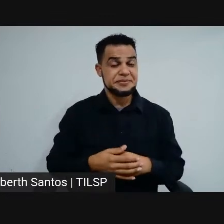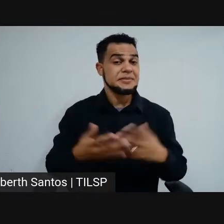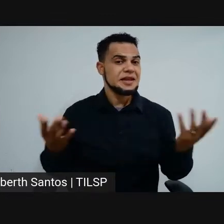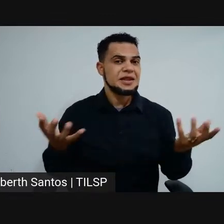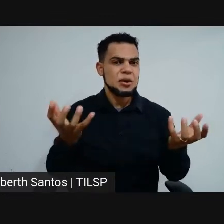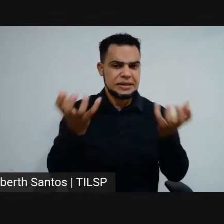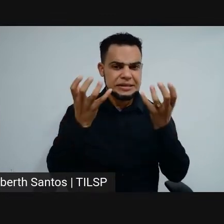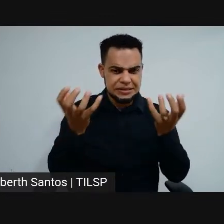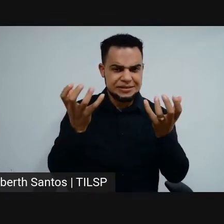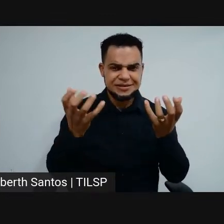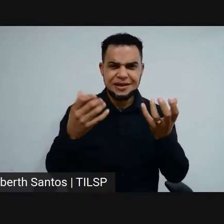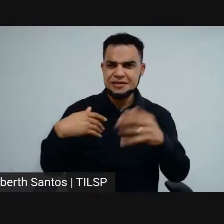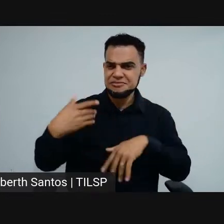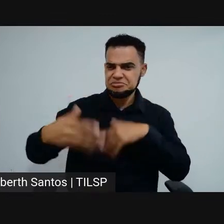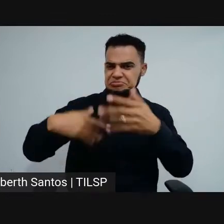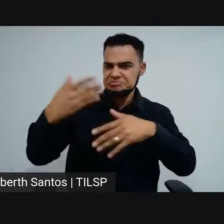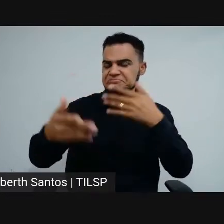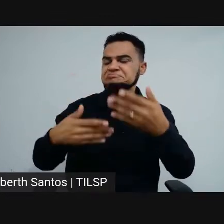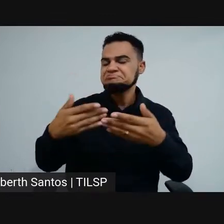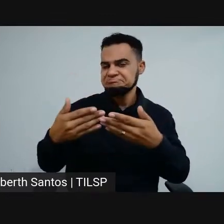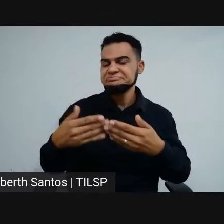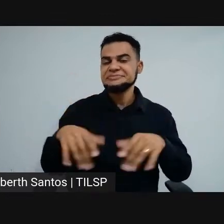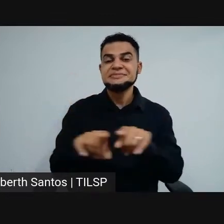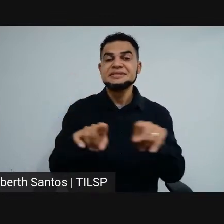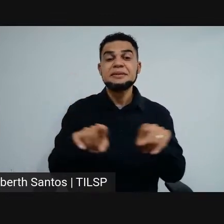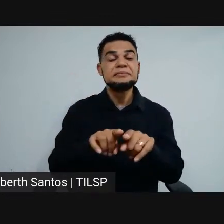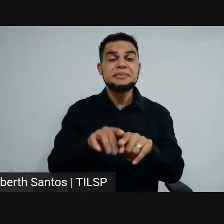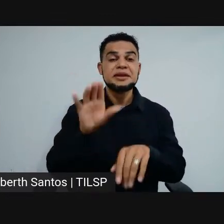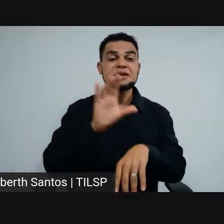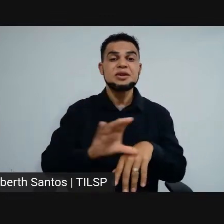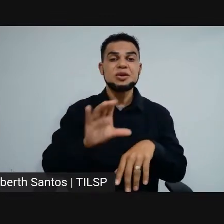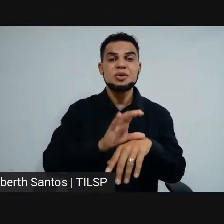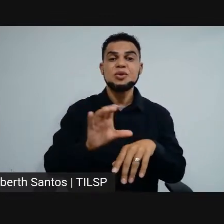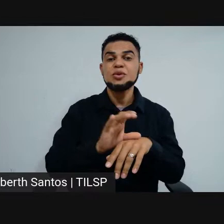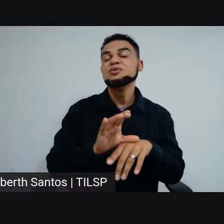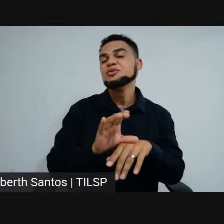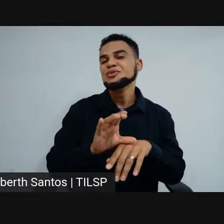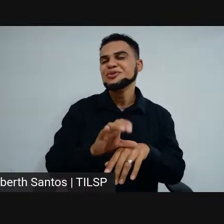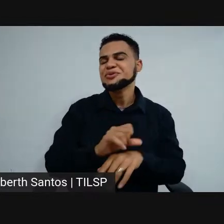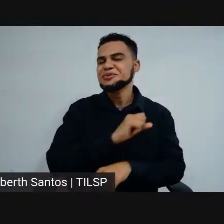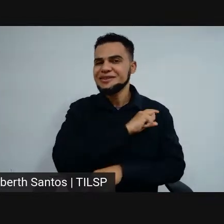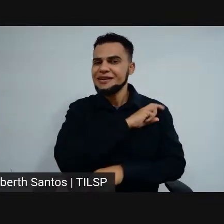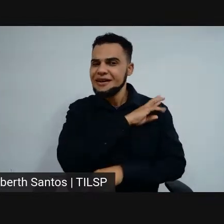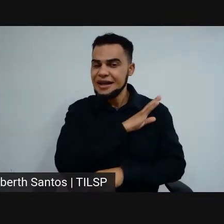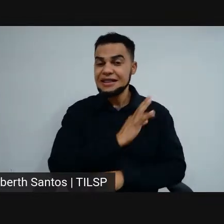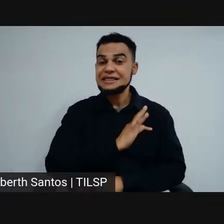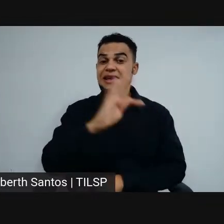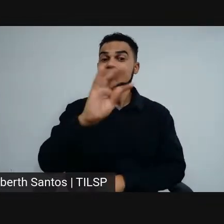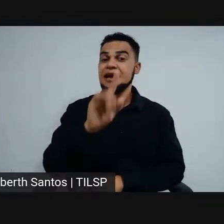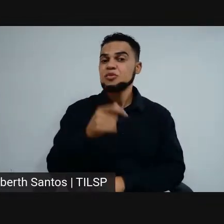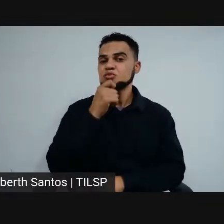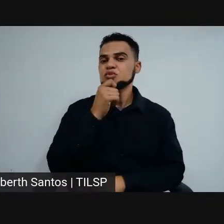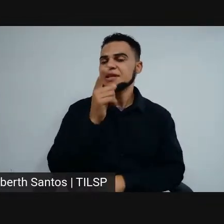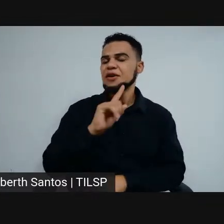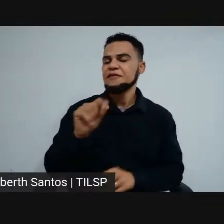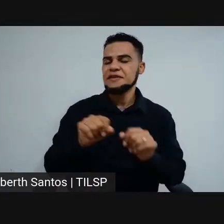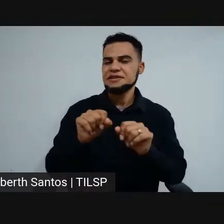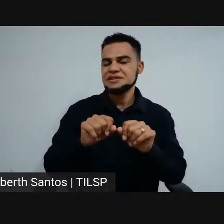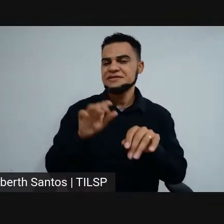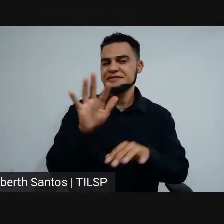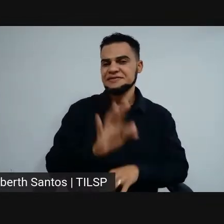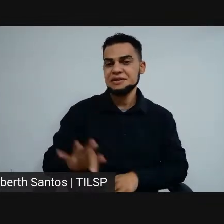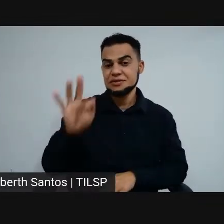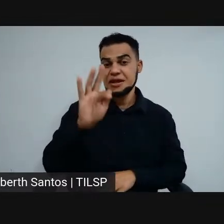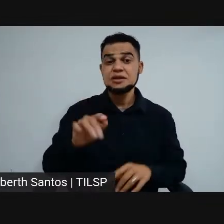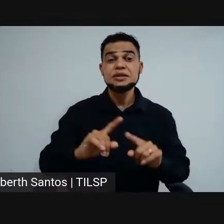seguir para uma faculdade, né? Os cursos integrados são para quem não fez uma faculdade. E tem também os subsequentes, os cursos técnicos